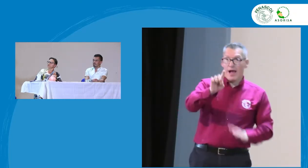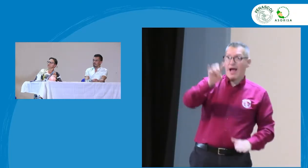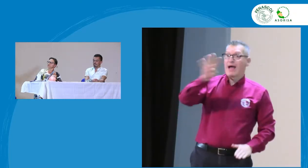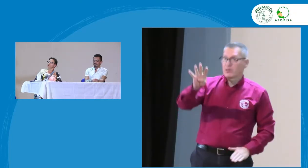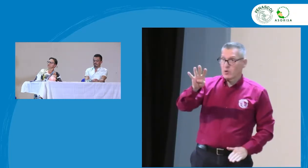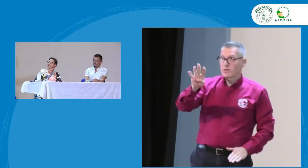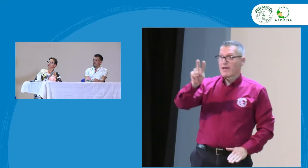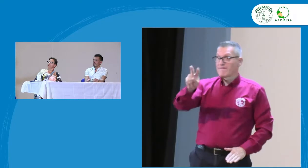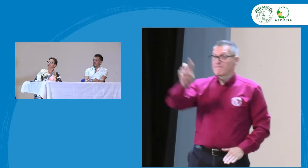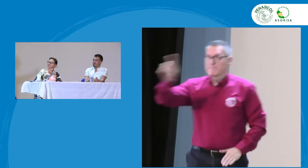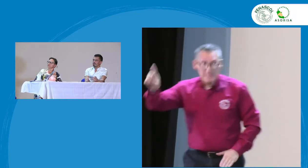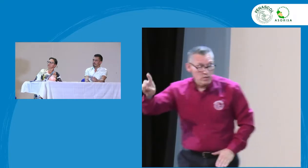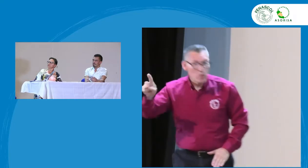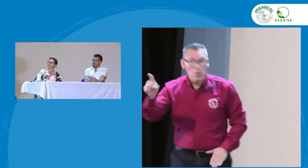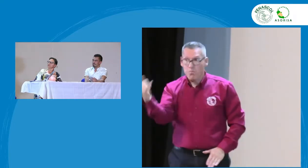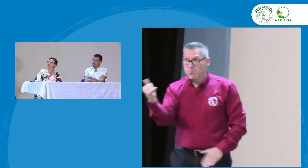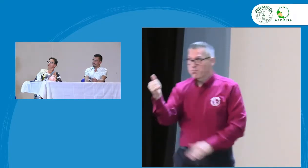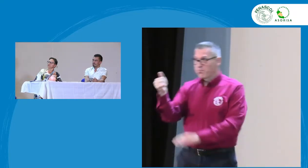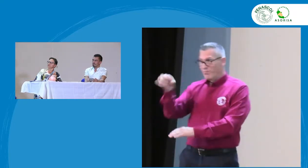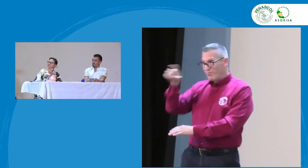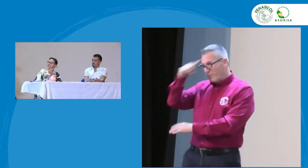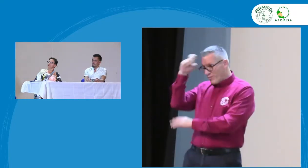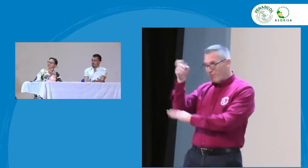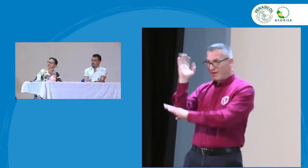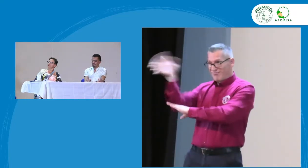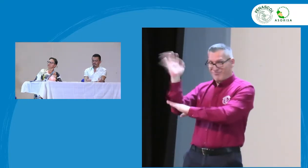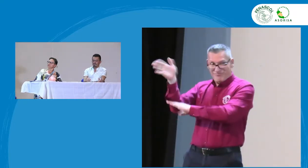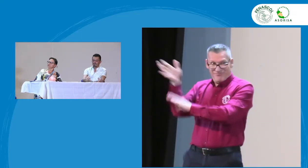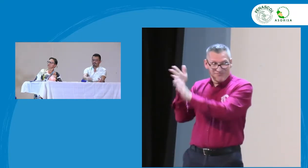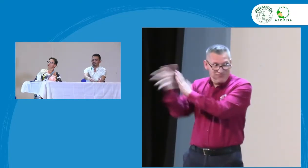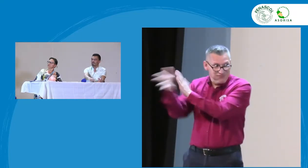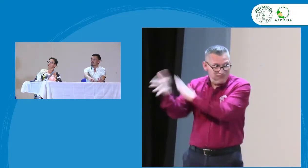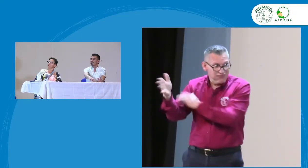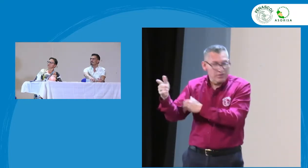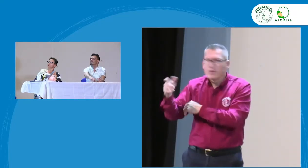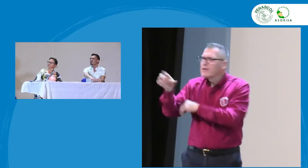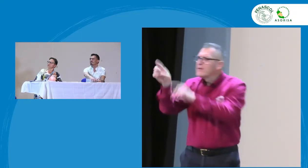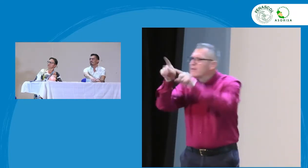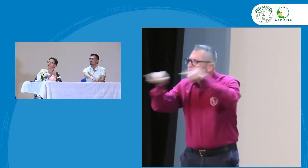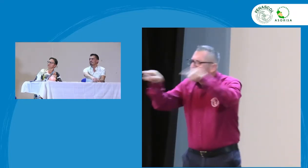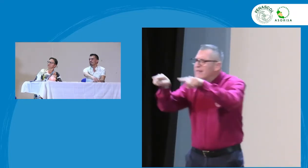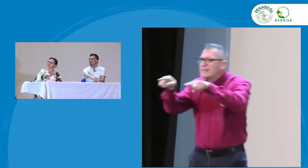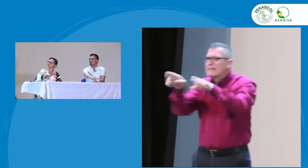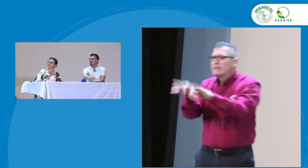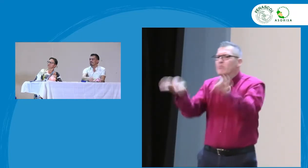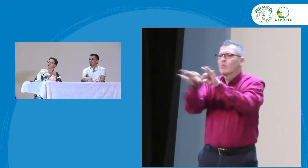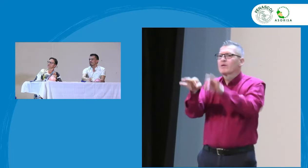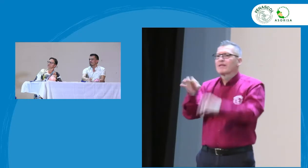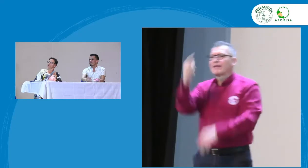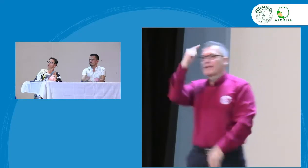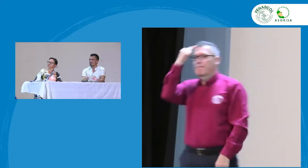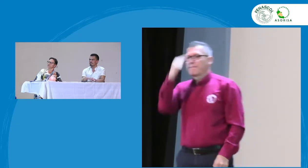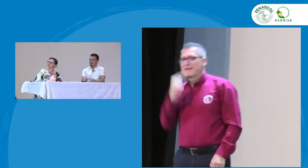hacen falta, ¿no? Tenemos el decreto 1421. Giovanni estaba hablando de este decreto.